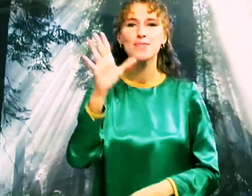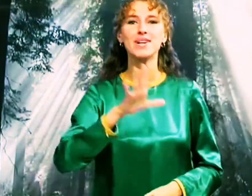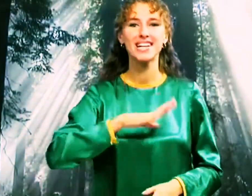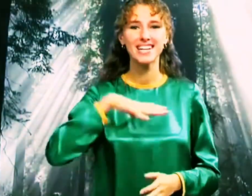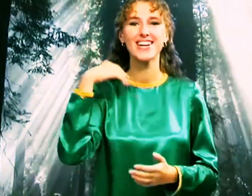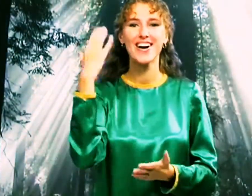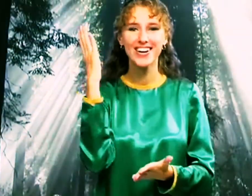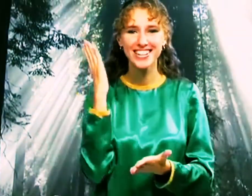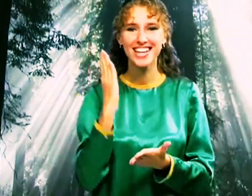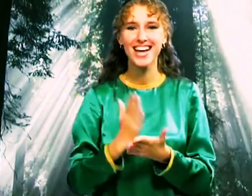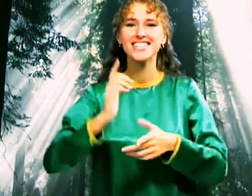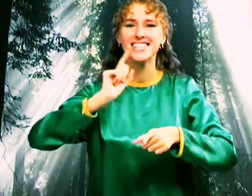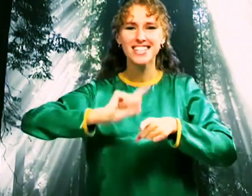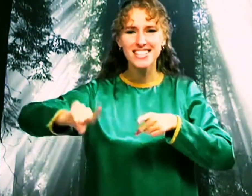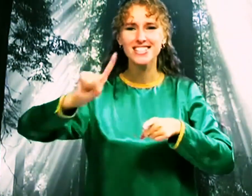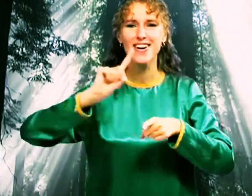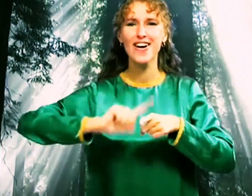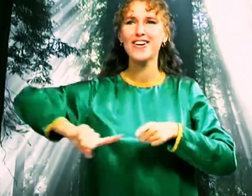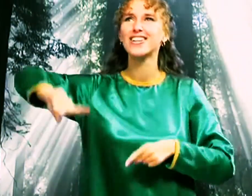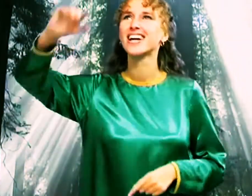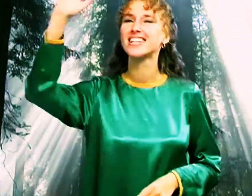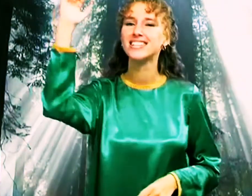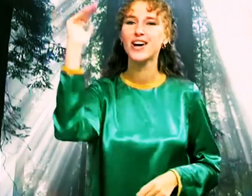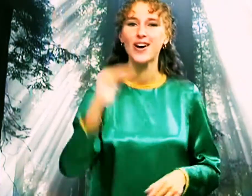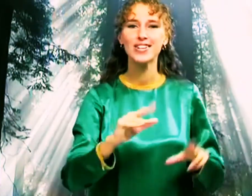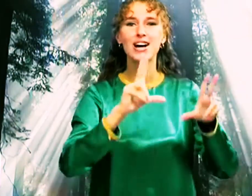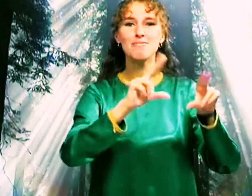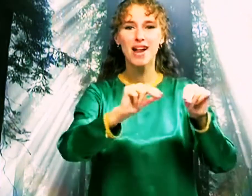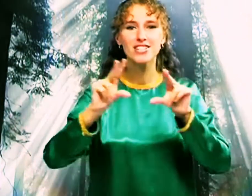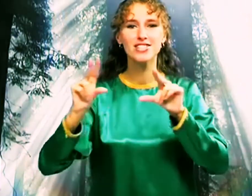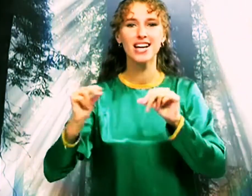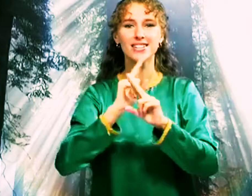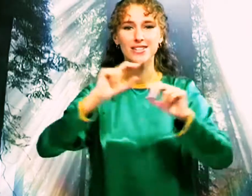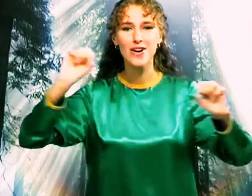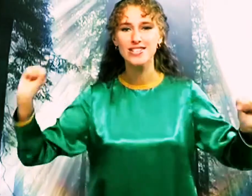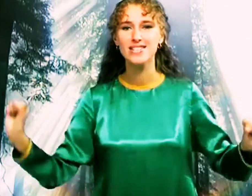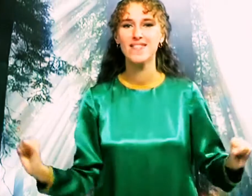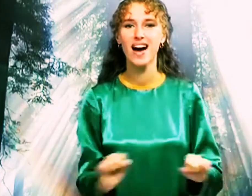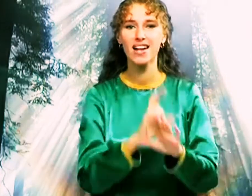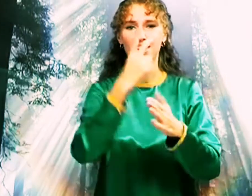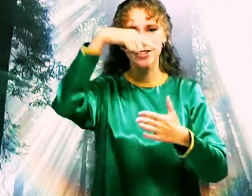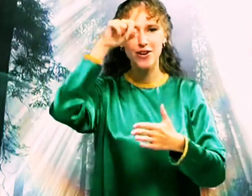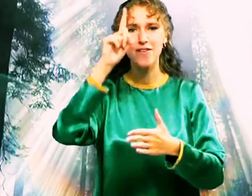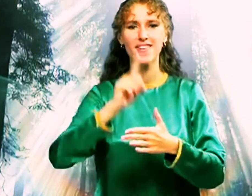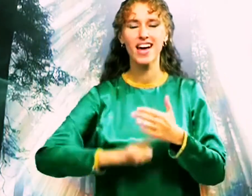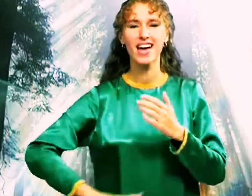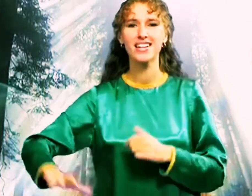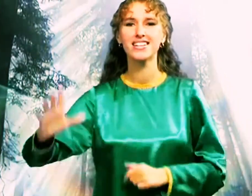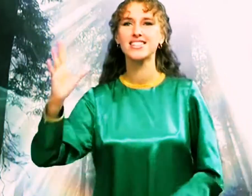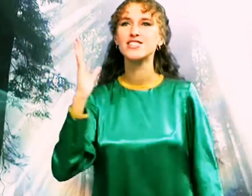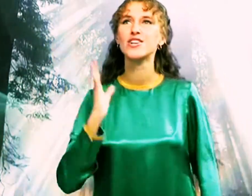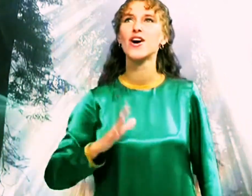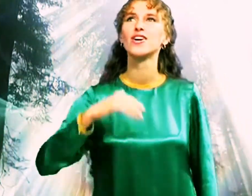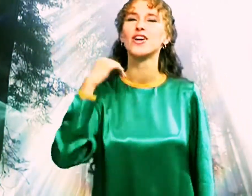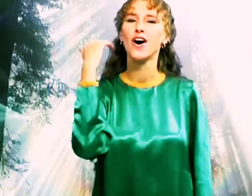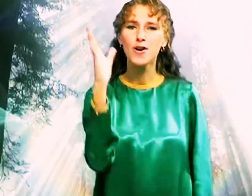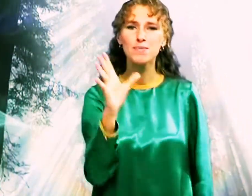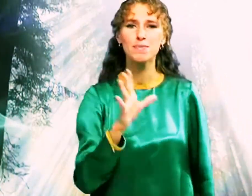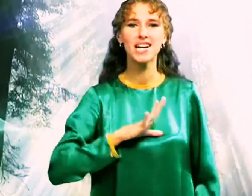был, он есть, и скоро грядет Блажен, кто свят, кто верит и ждет Он был,